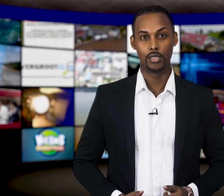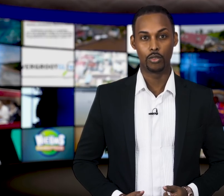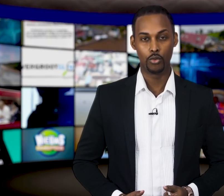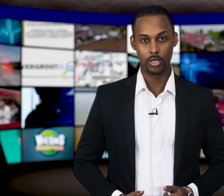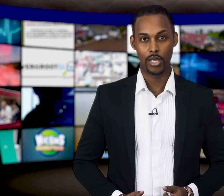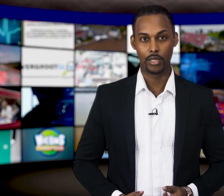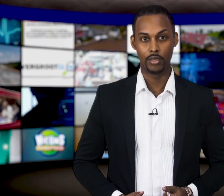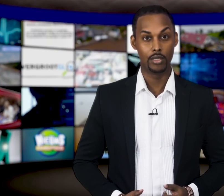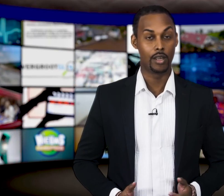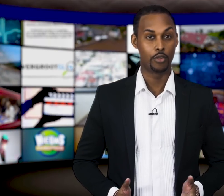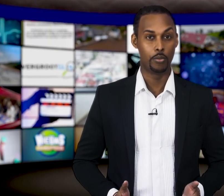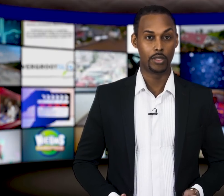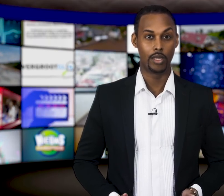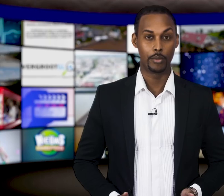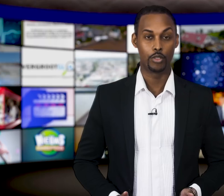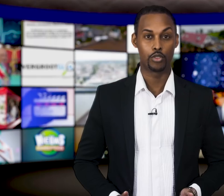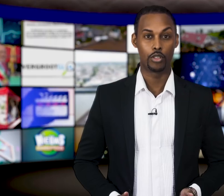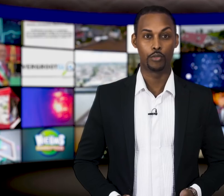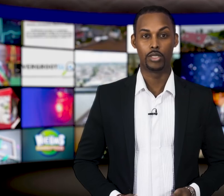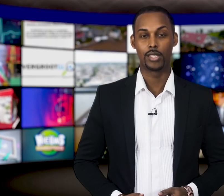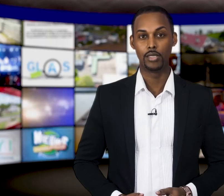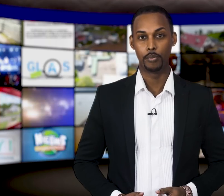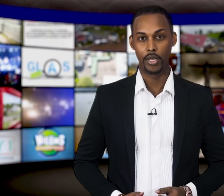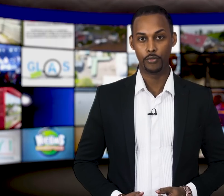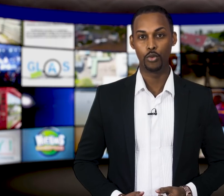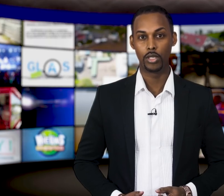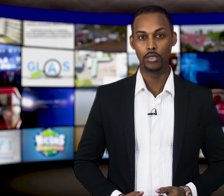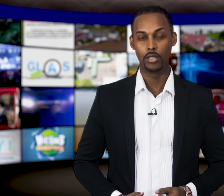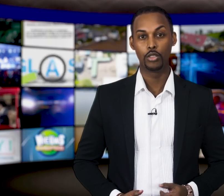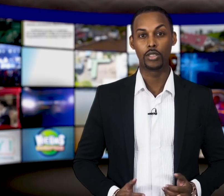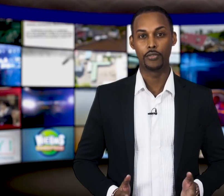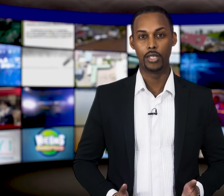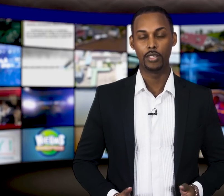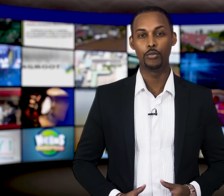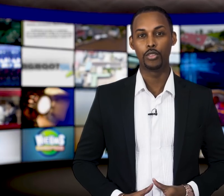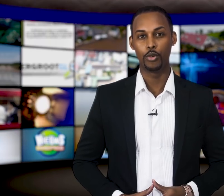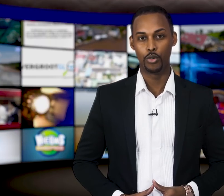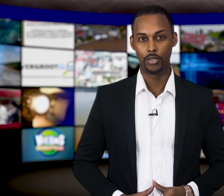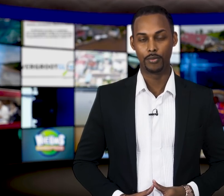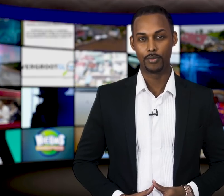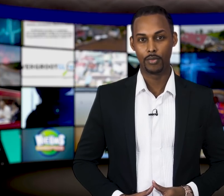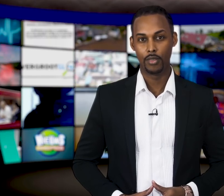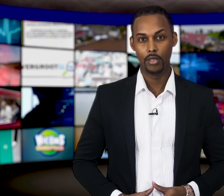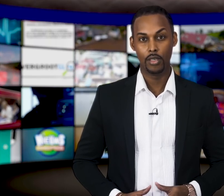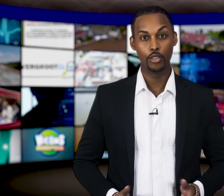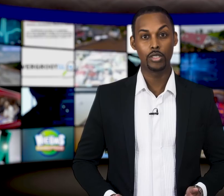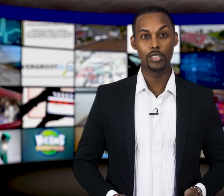irrealistische koersstijgingen die de afgelopen tijd hebben gezorgd voor drastische prijsverhogingen tot het verleden moeten behoren.